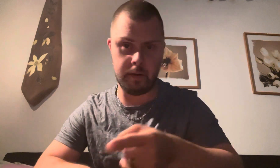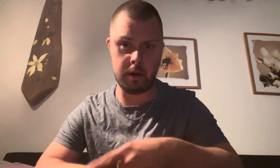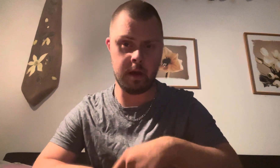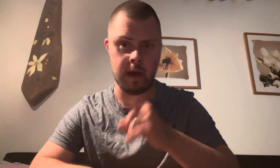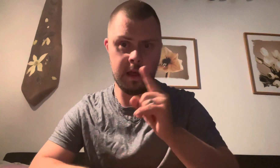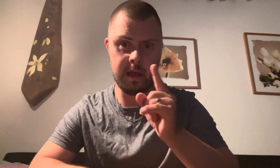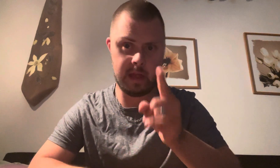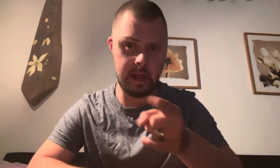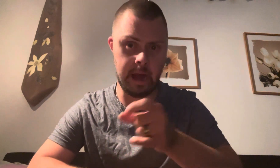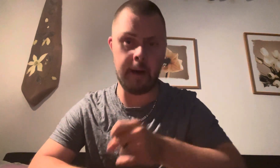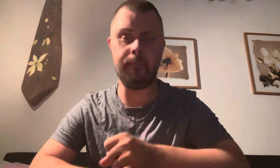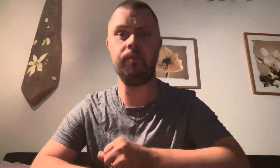-sida.